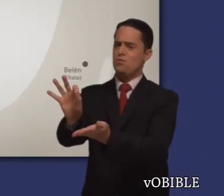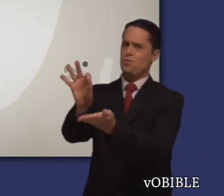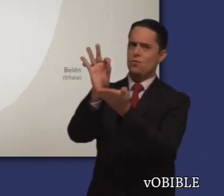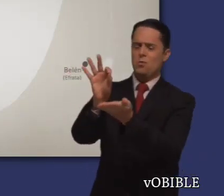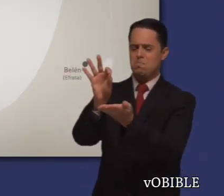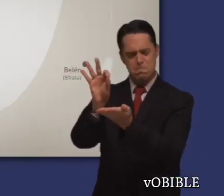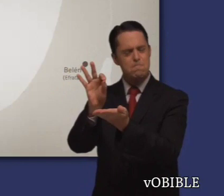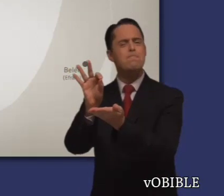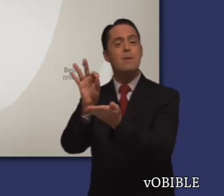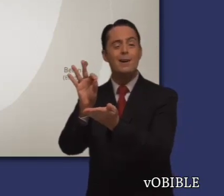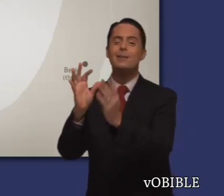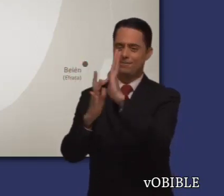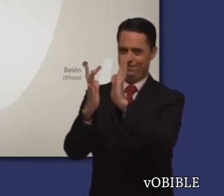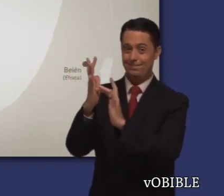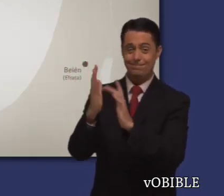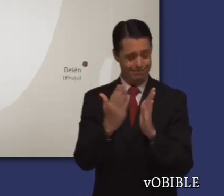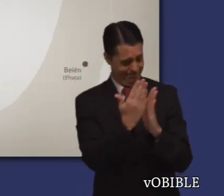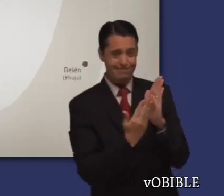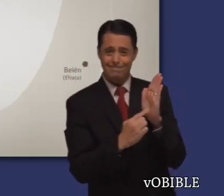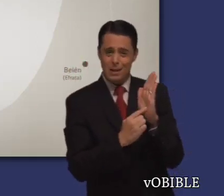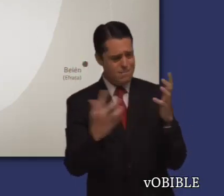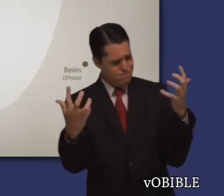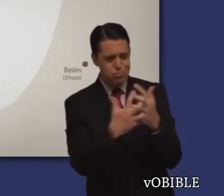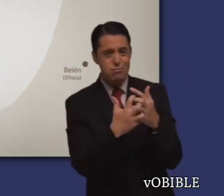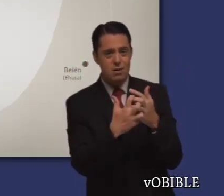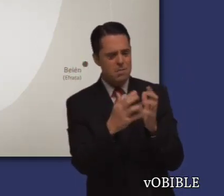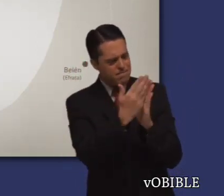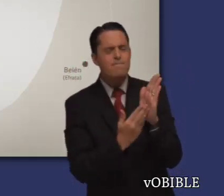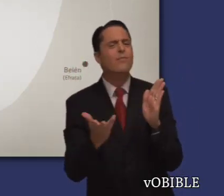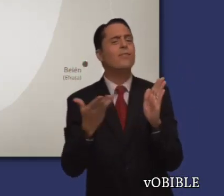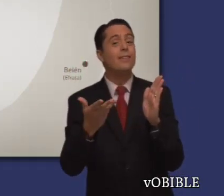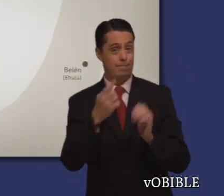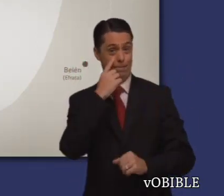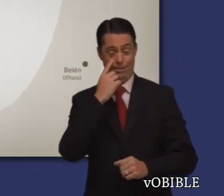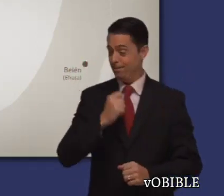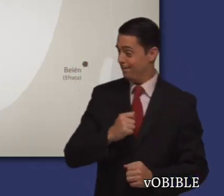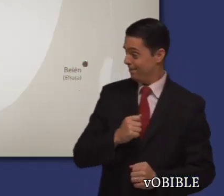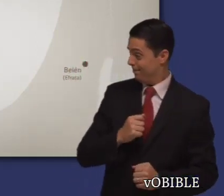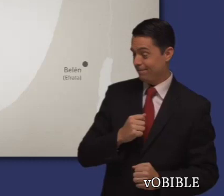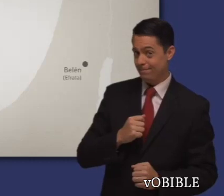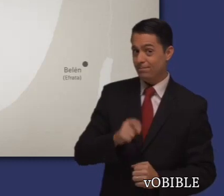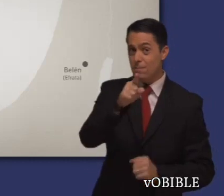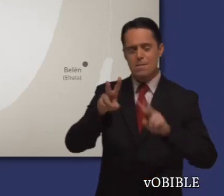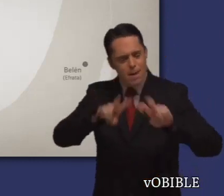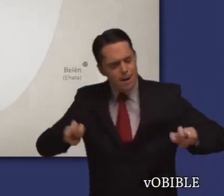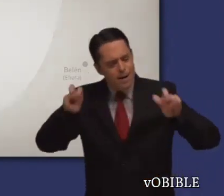La profecía se cumplió cuando Jesús nació en ese pueblo. Puede leerla en Mikeas 5.2.